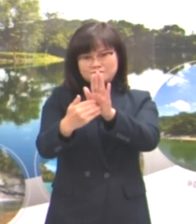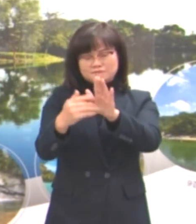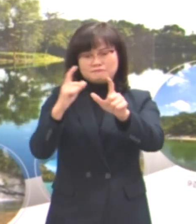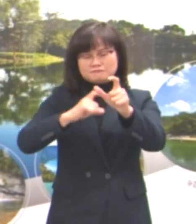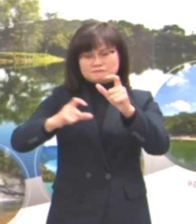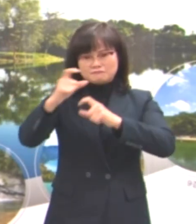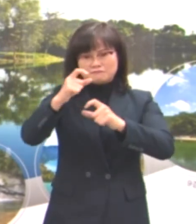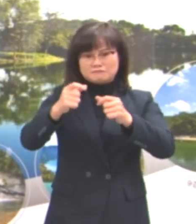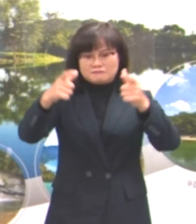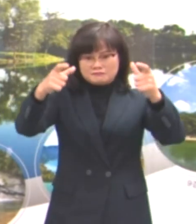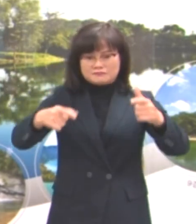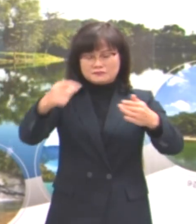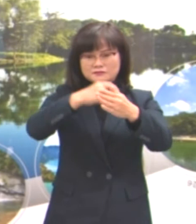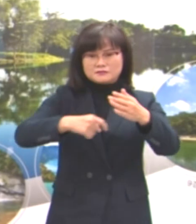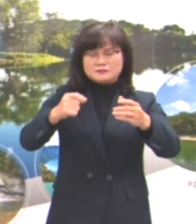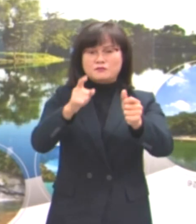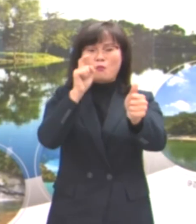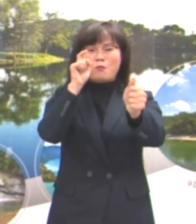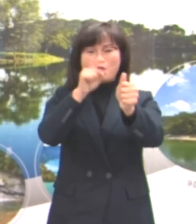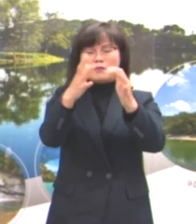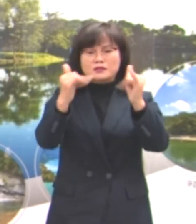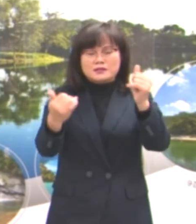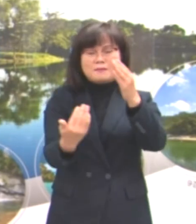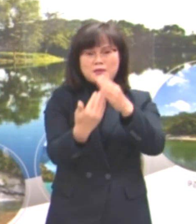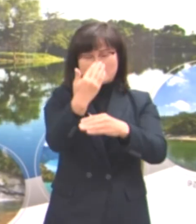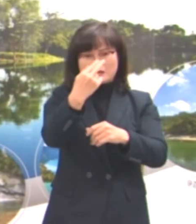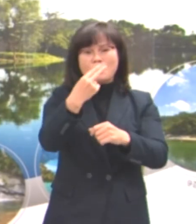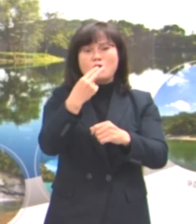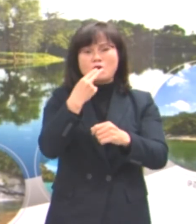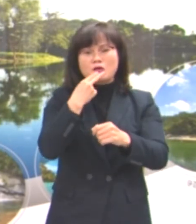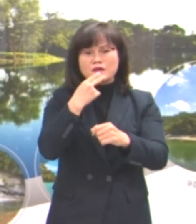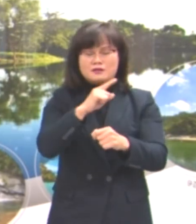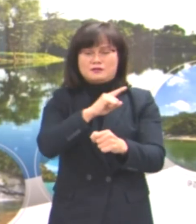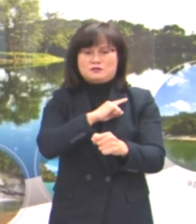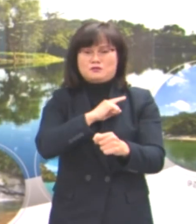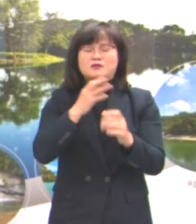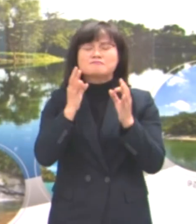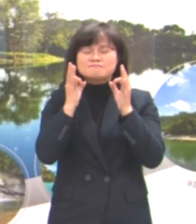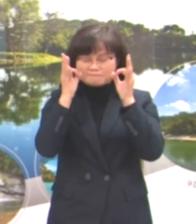지역 내 확진자가 발생치 않도록 최선의 노력을 기울이겠습니다.